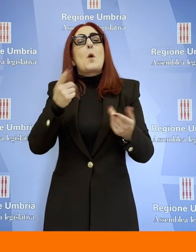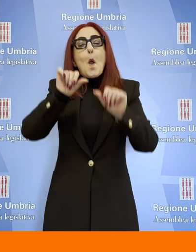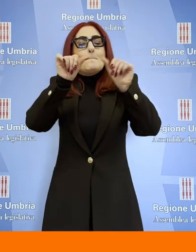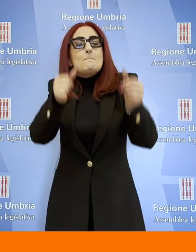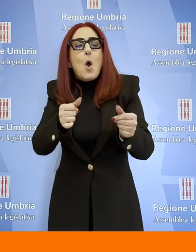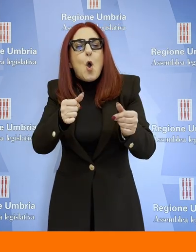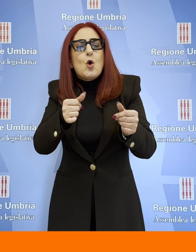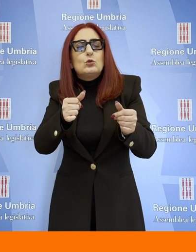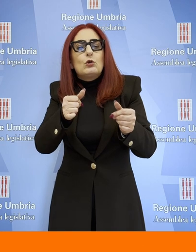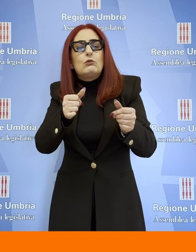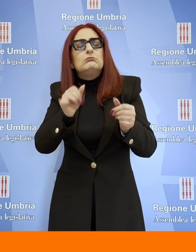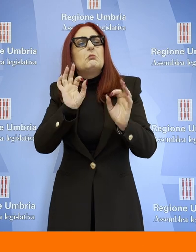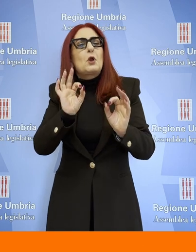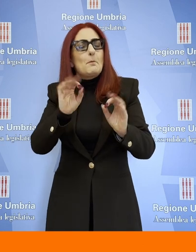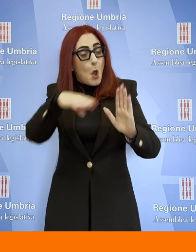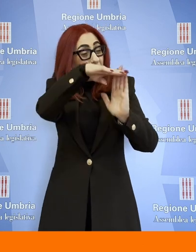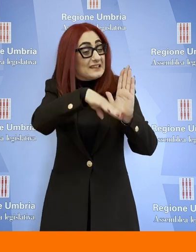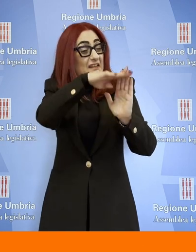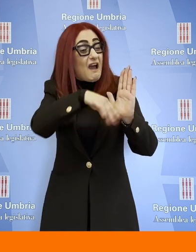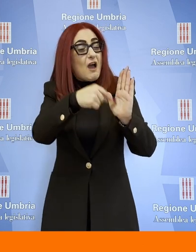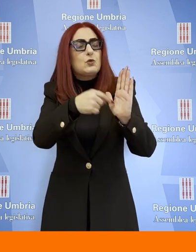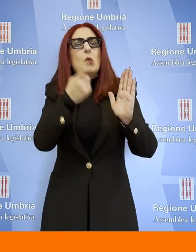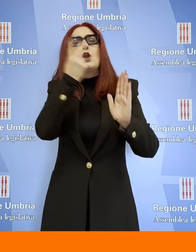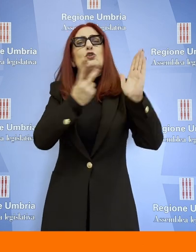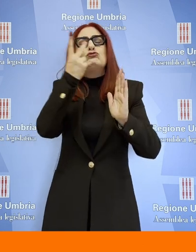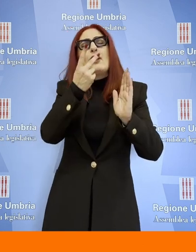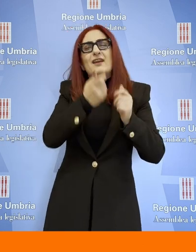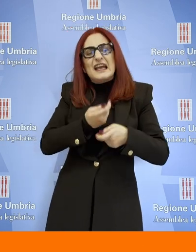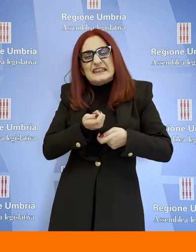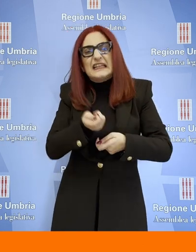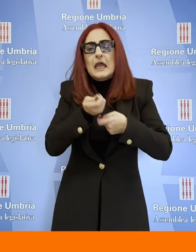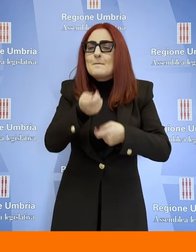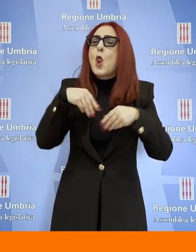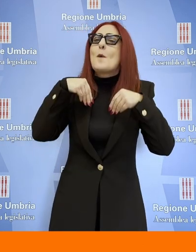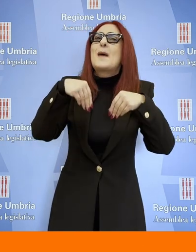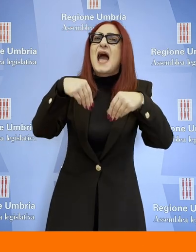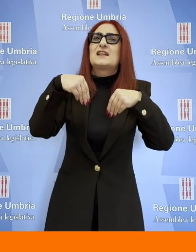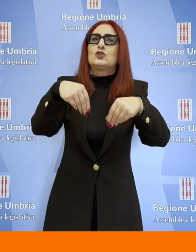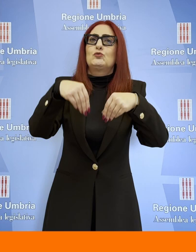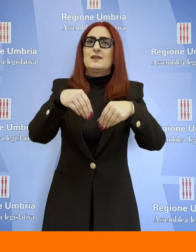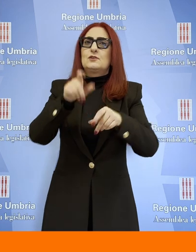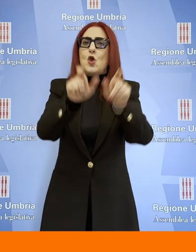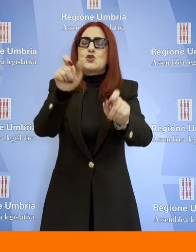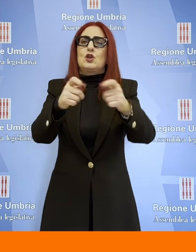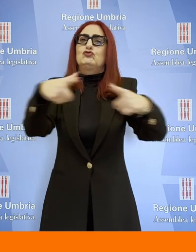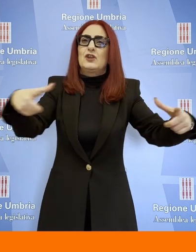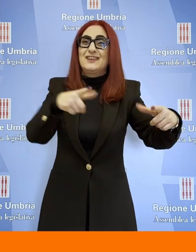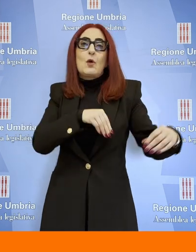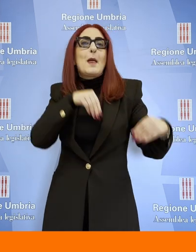partecipazione dei cittadini alla vita pubblica, alle decisioni collettive. Penso